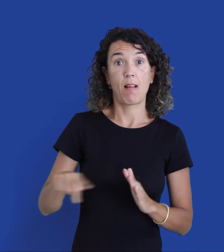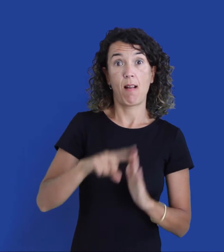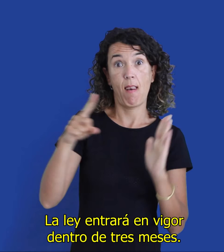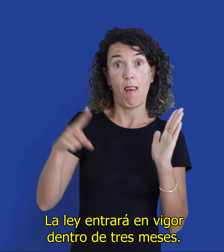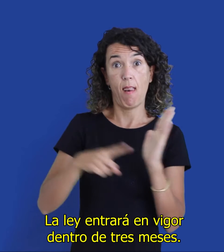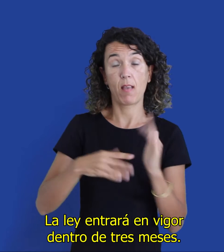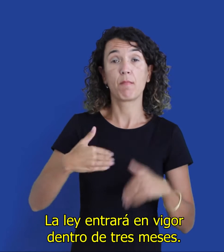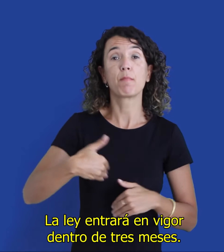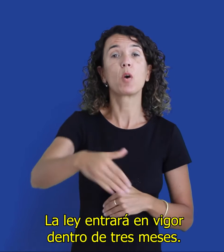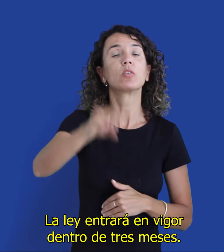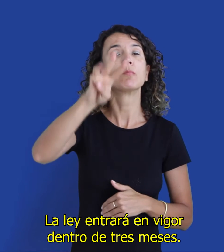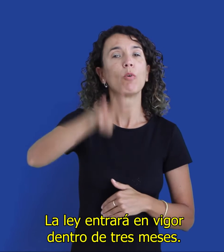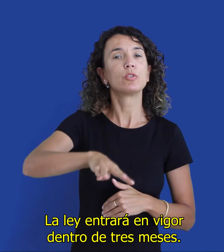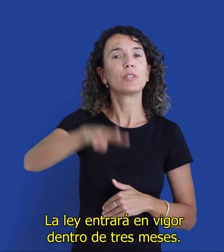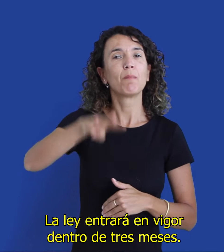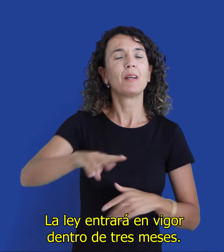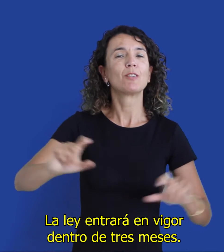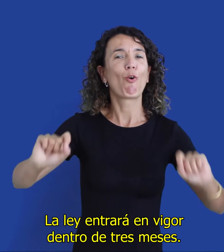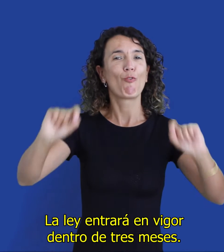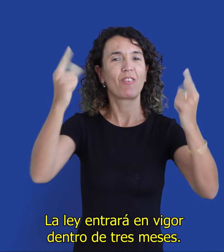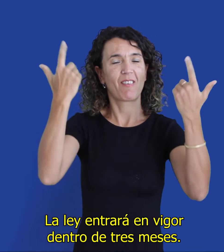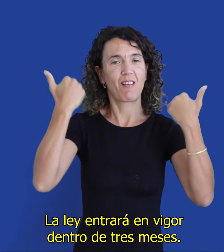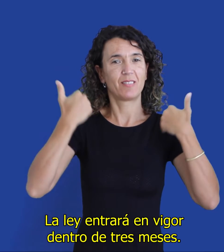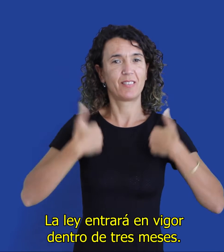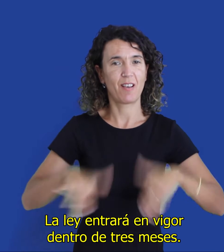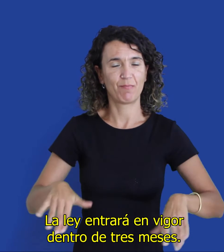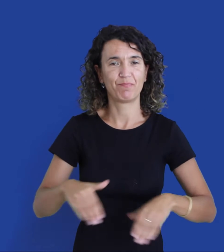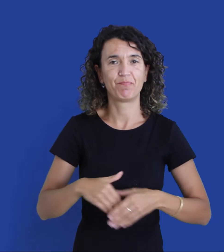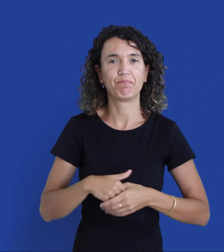La ley entrará en vigor dentro de tres meses.